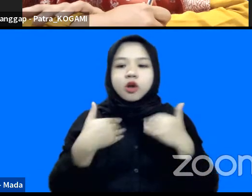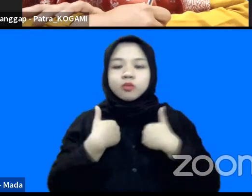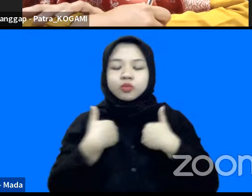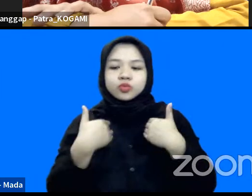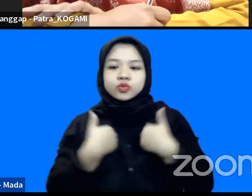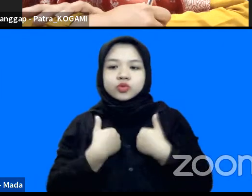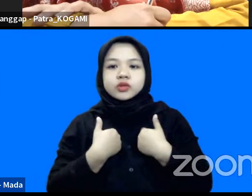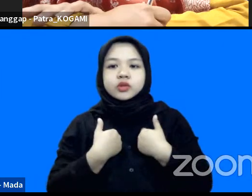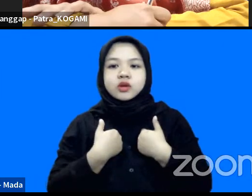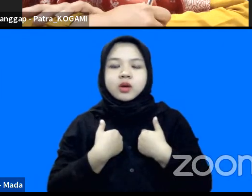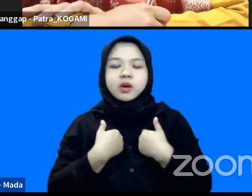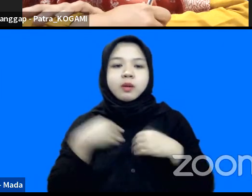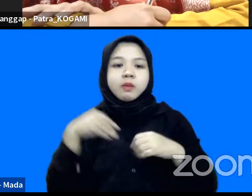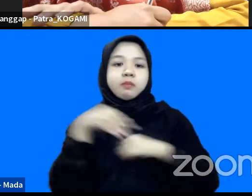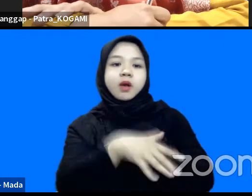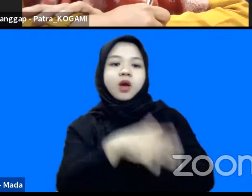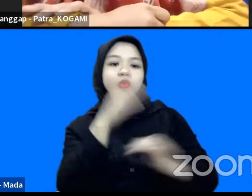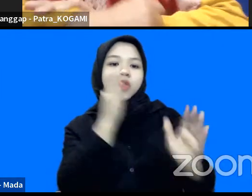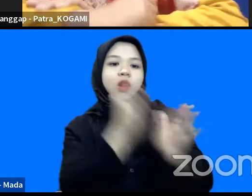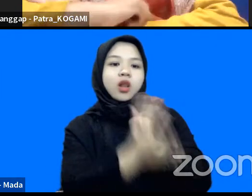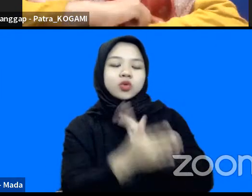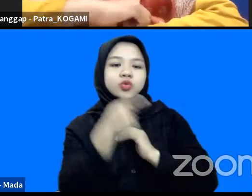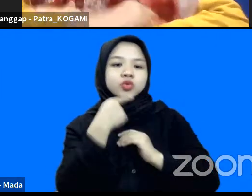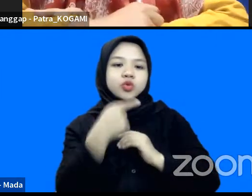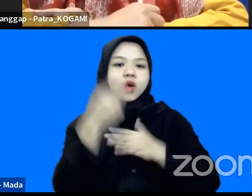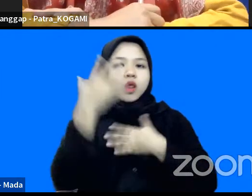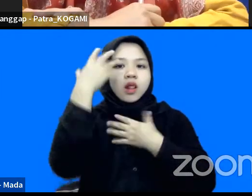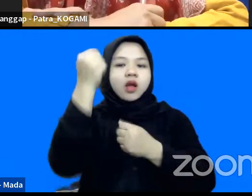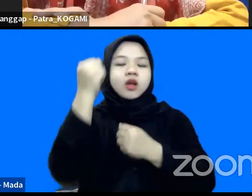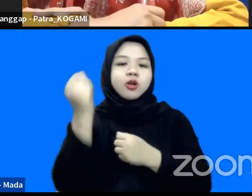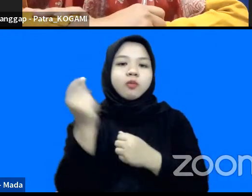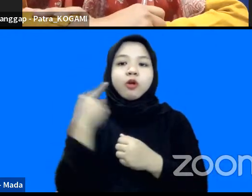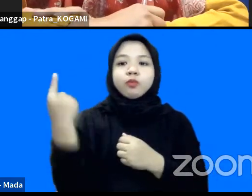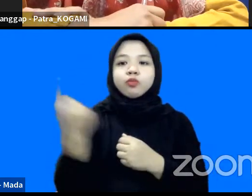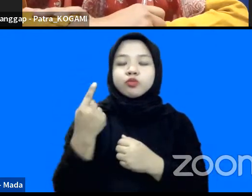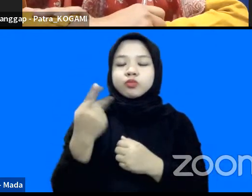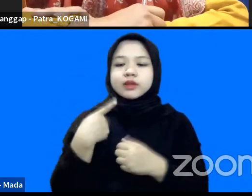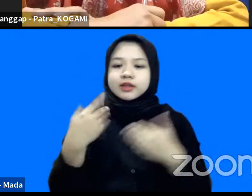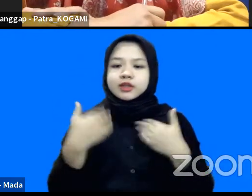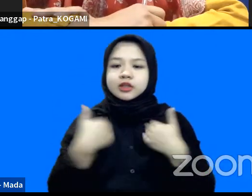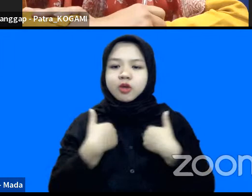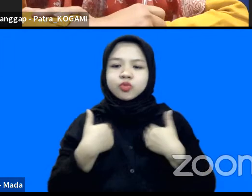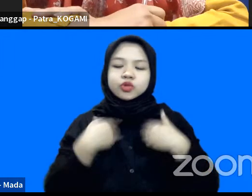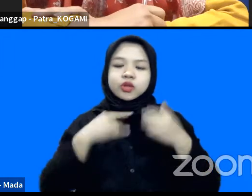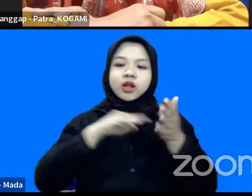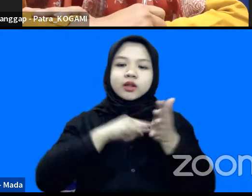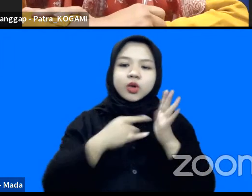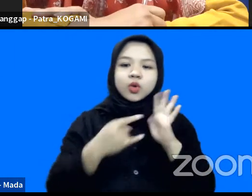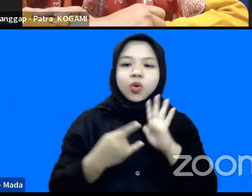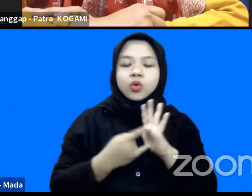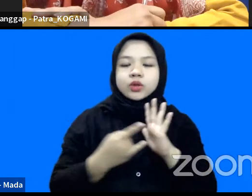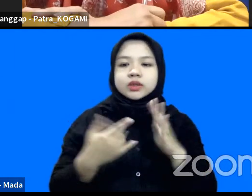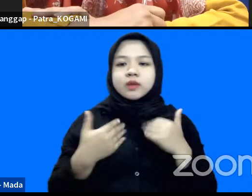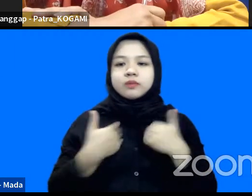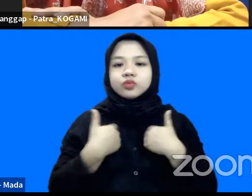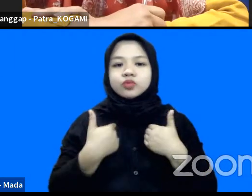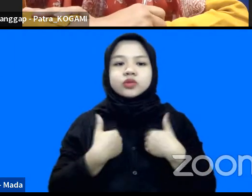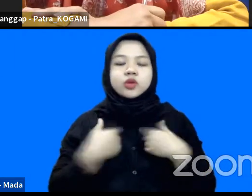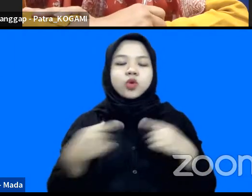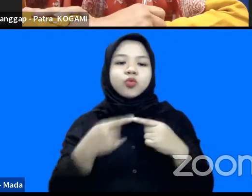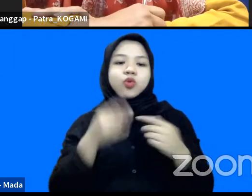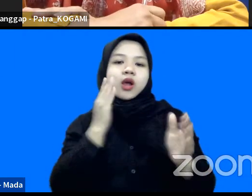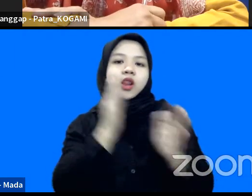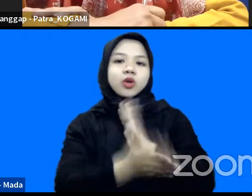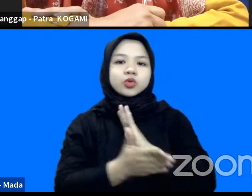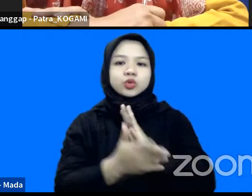pengaruh langsung terkait dengan ekspektasi publik kita punya teknologi yang memiliki kaitan langsung dengan